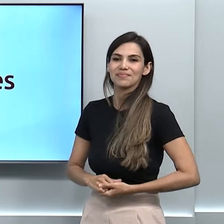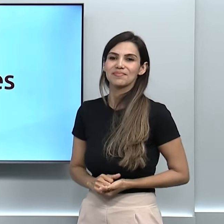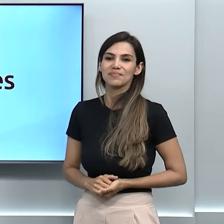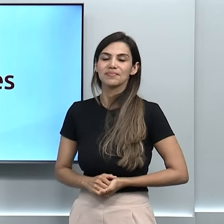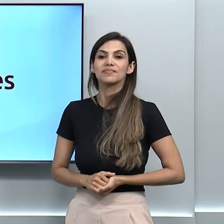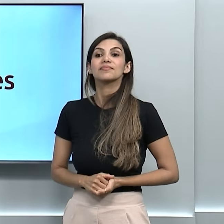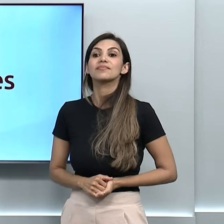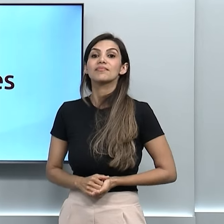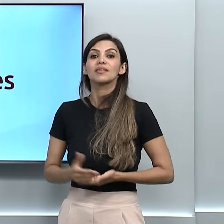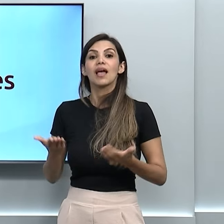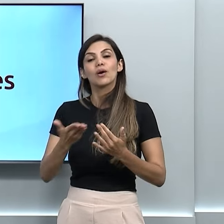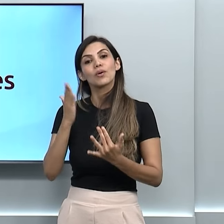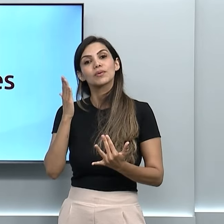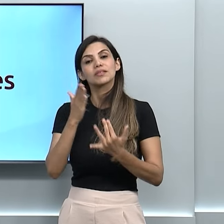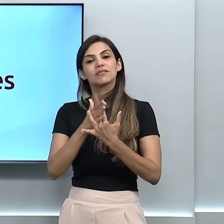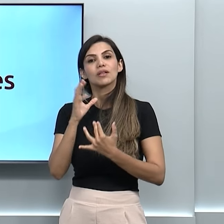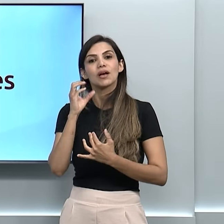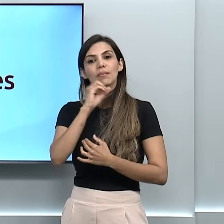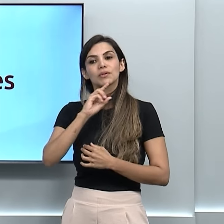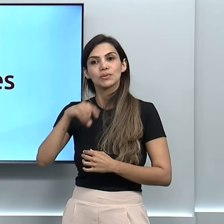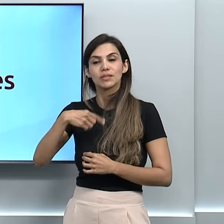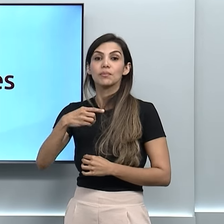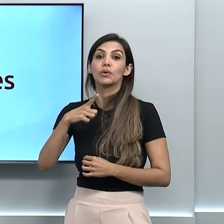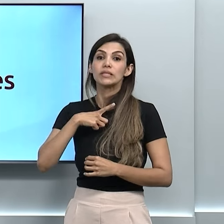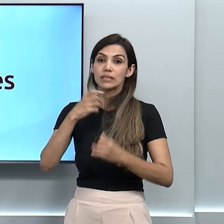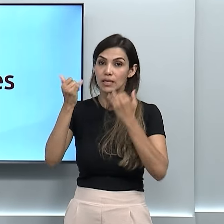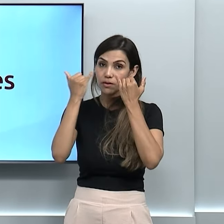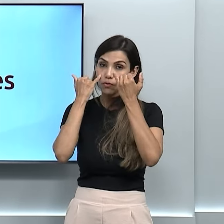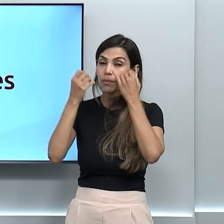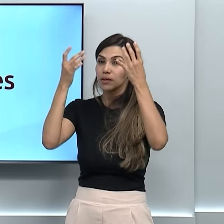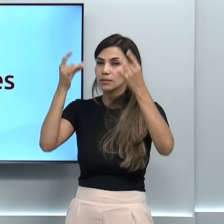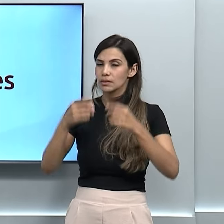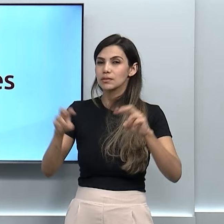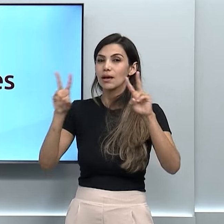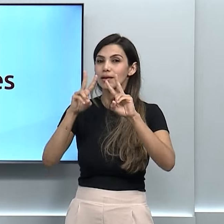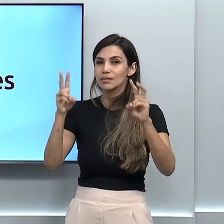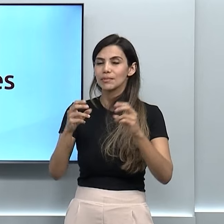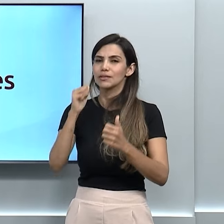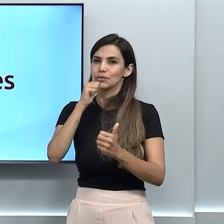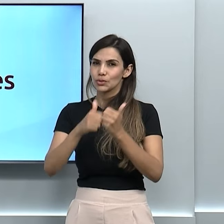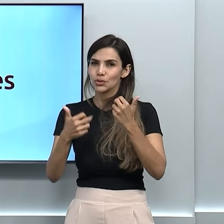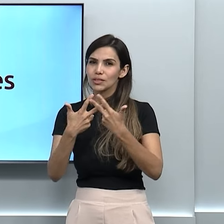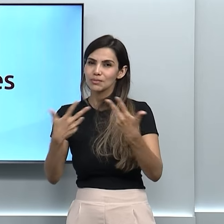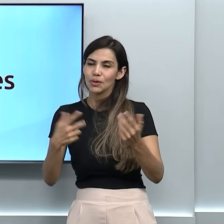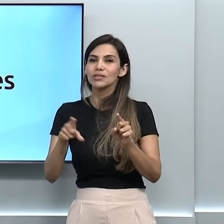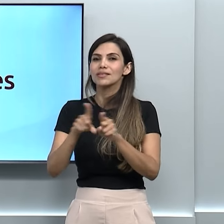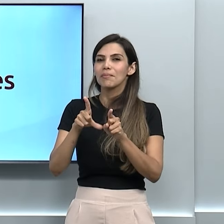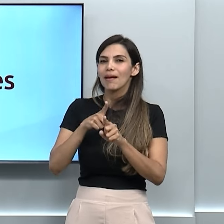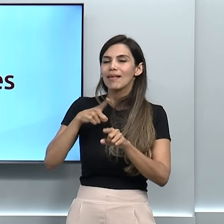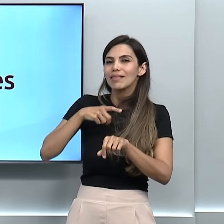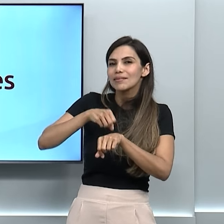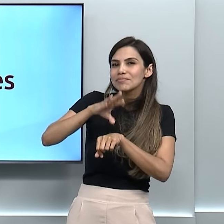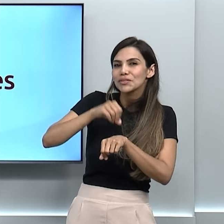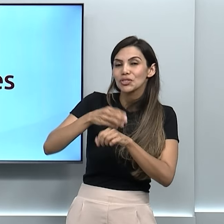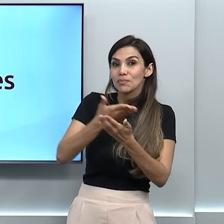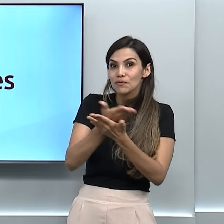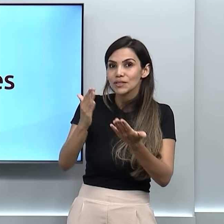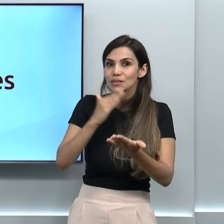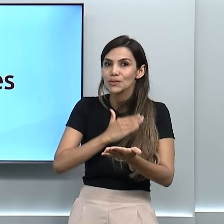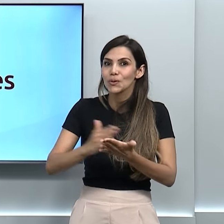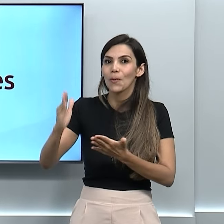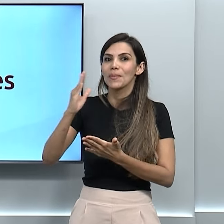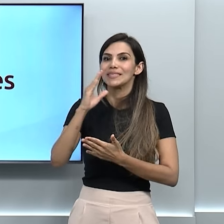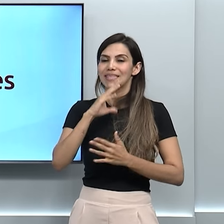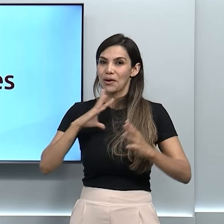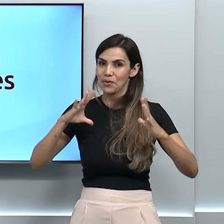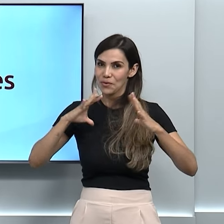Bom, agora a gente vai para um rápido intervalo. Daqui a pouquinho tem informações sobre esporte e também várias dicas para você já começar a aproveitar o seu